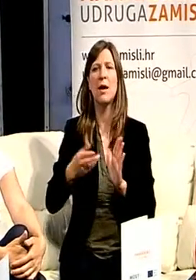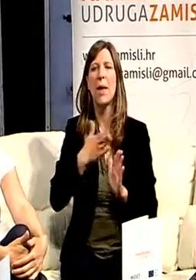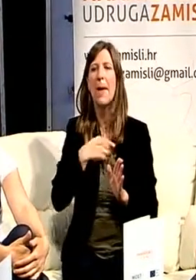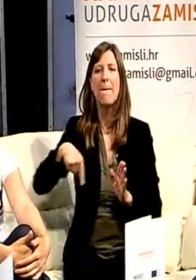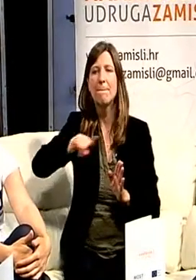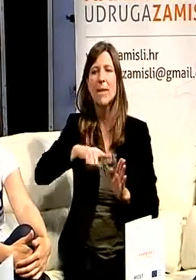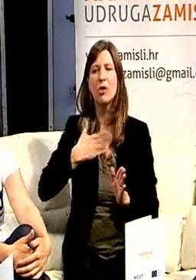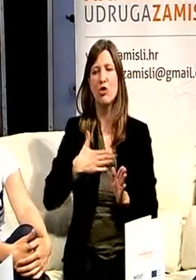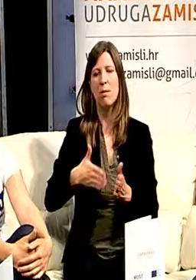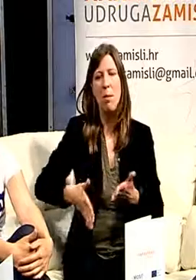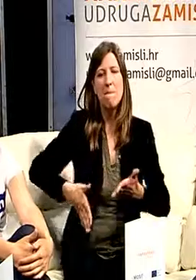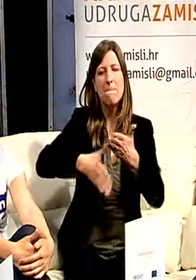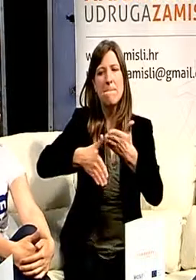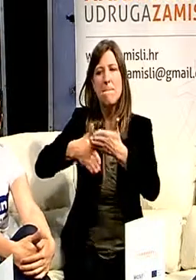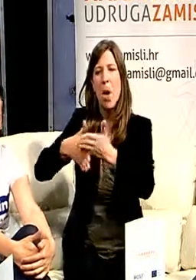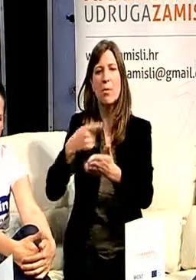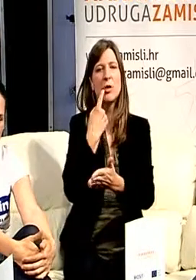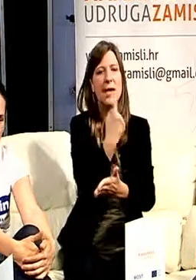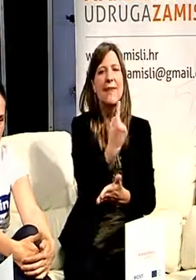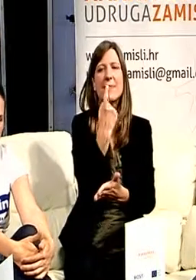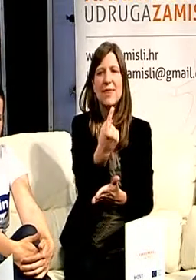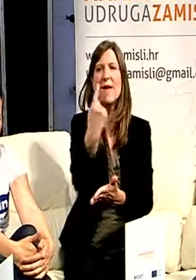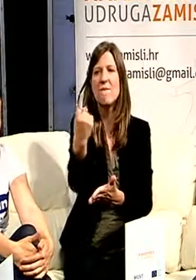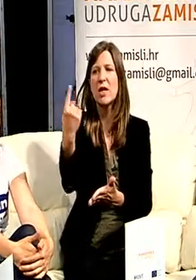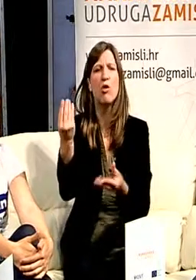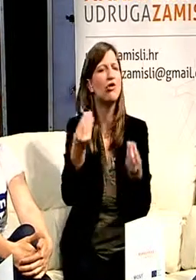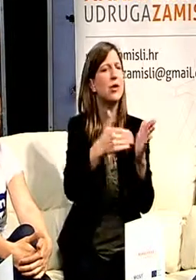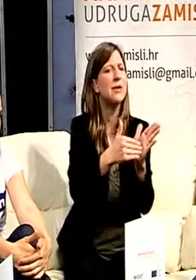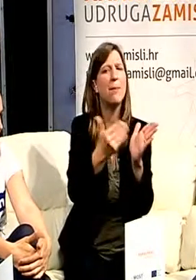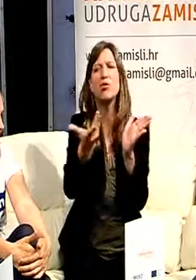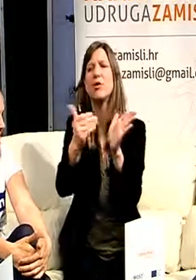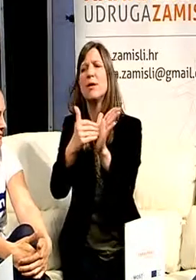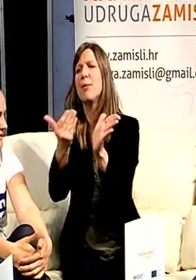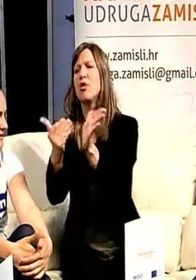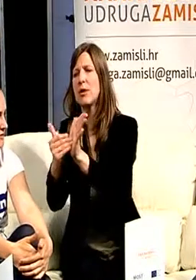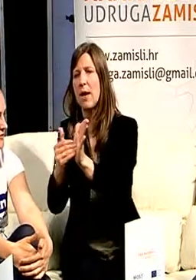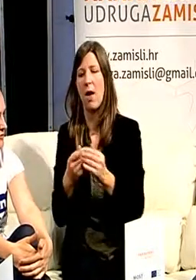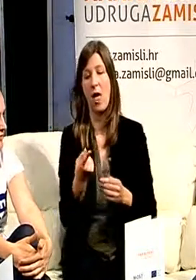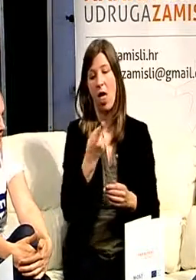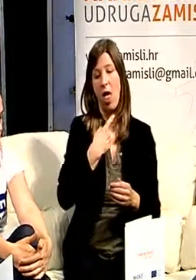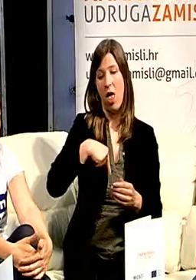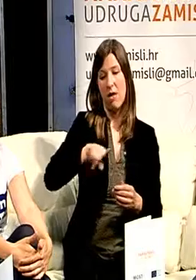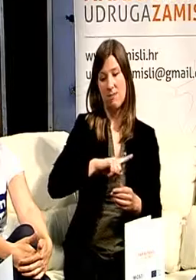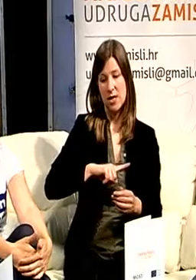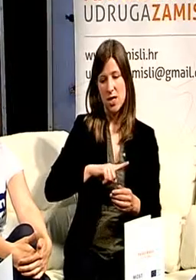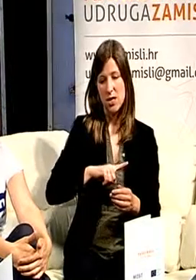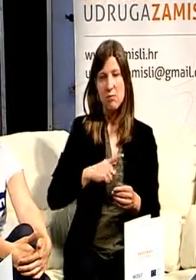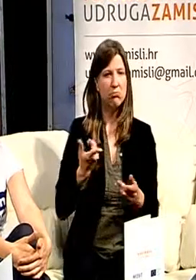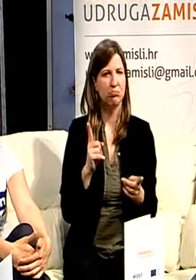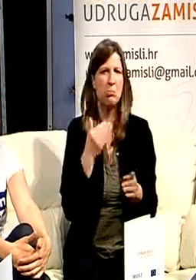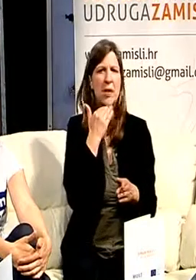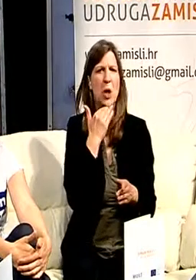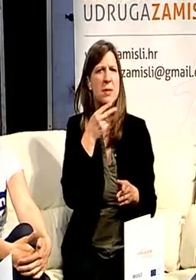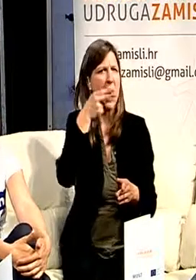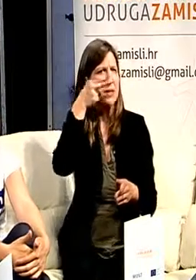Gordana je spomenula prilagodbu literature, dakle ne radimo i za sve slijepe, radimo i za onu osobu koja se javi i